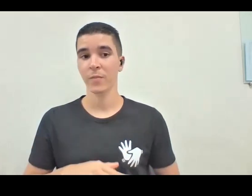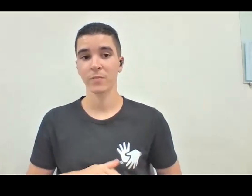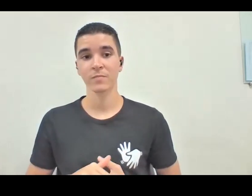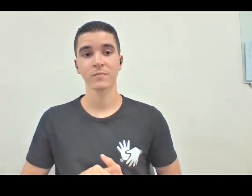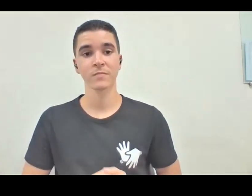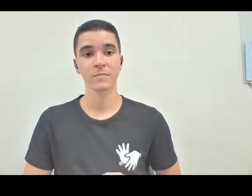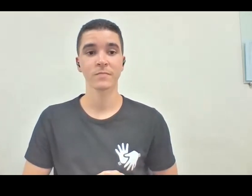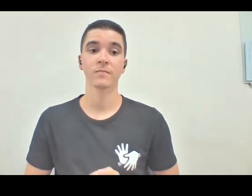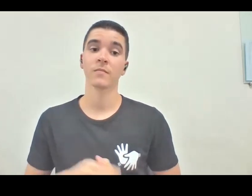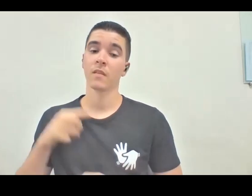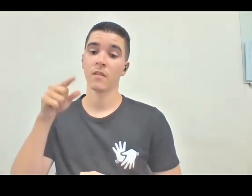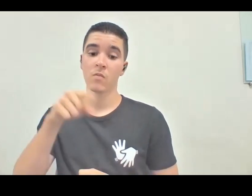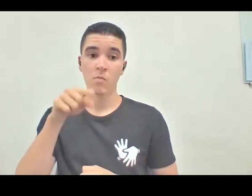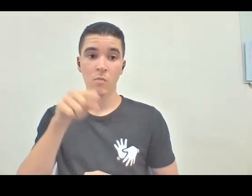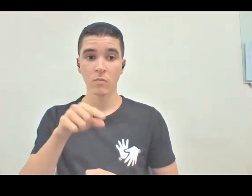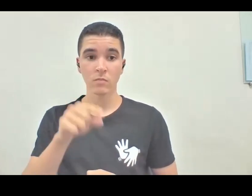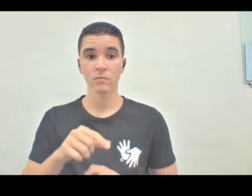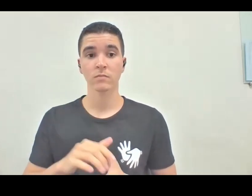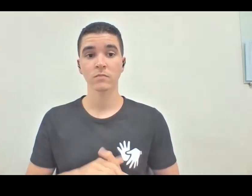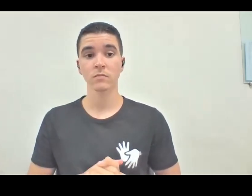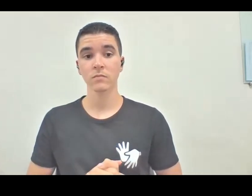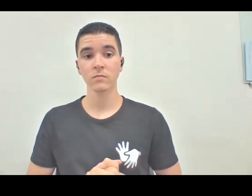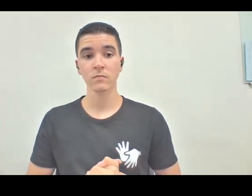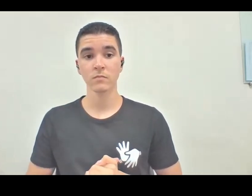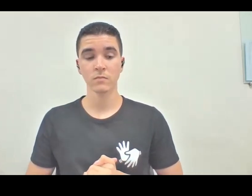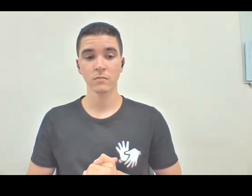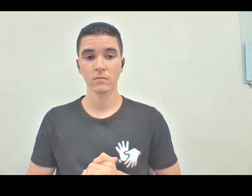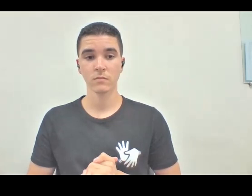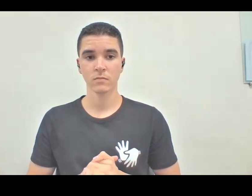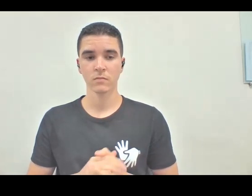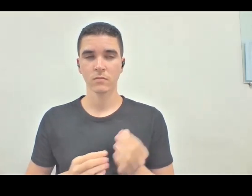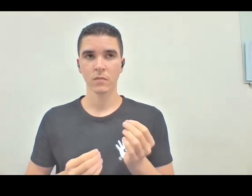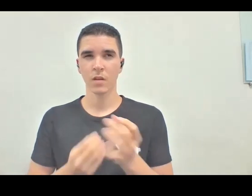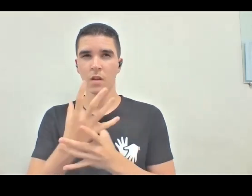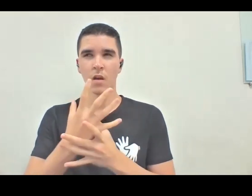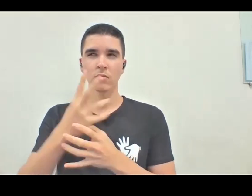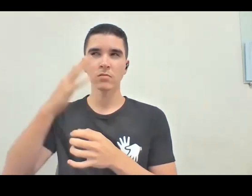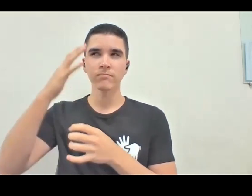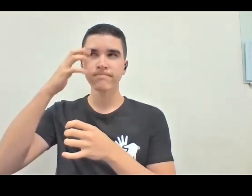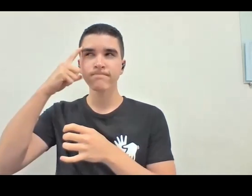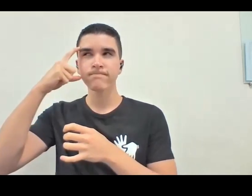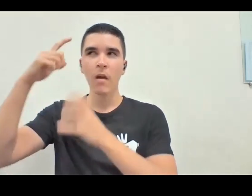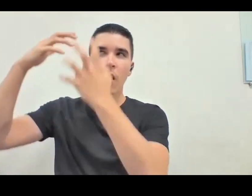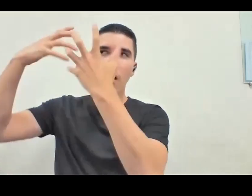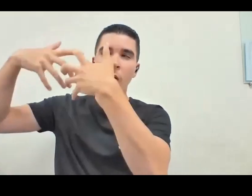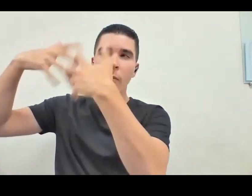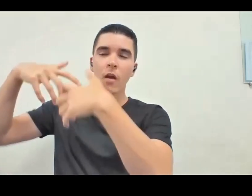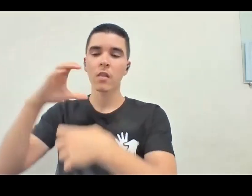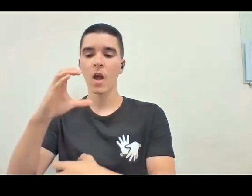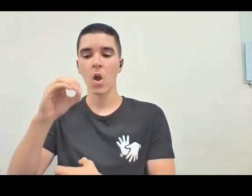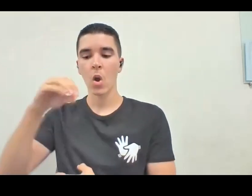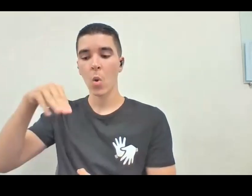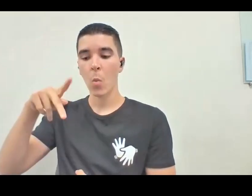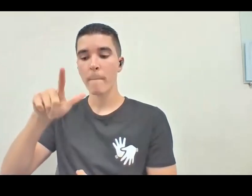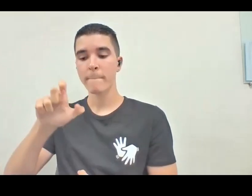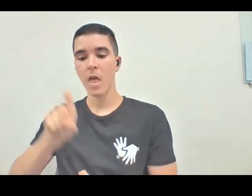nesse ponto, né, lançando esse, essa visão da complexidade, né, para este tema, é